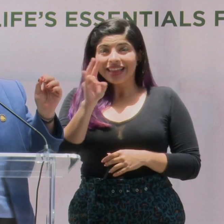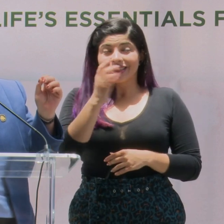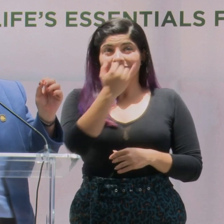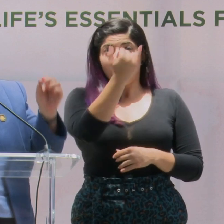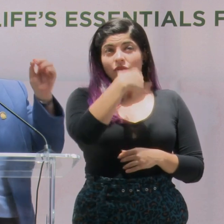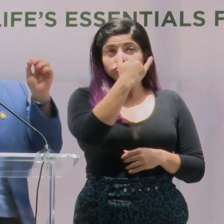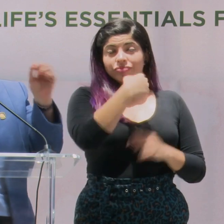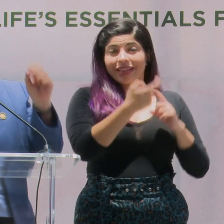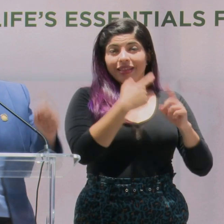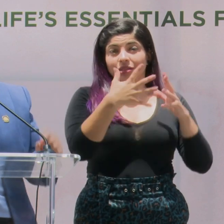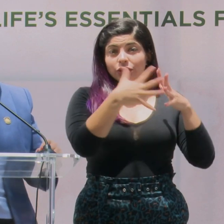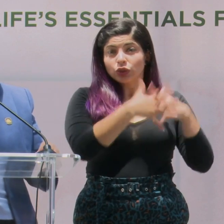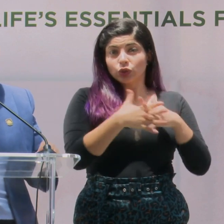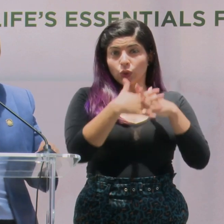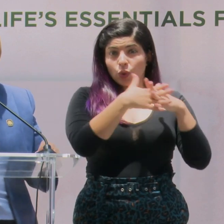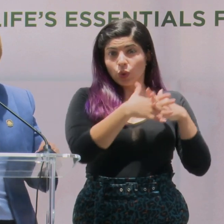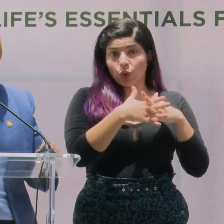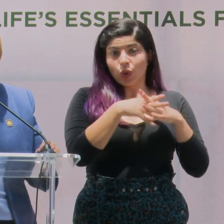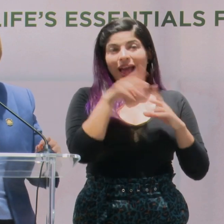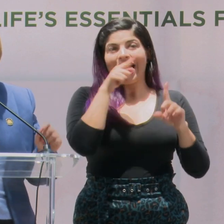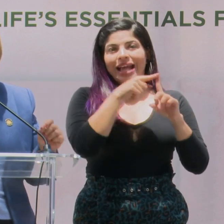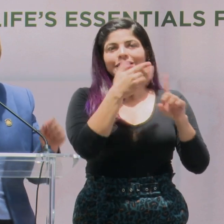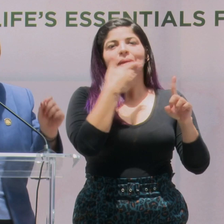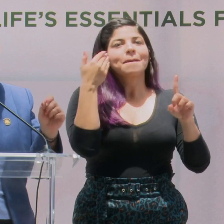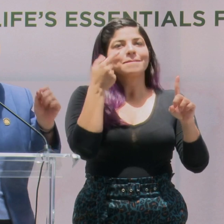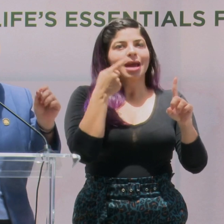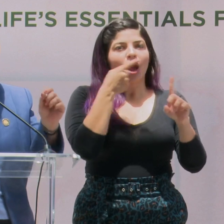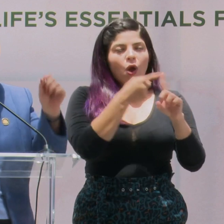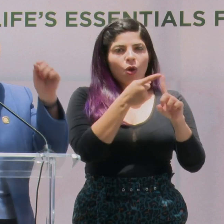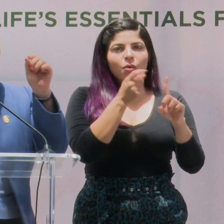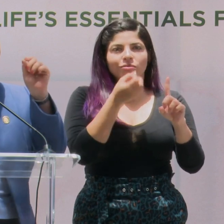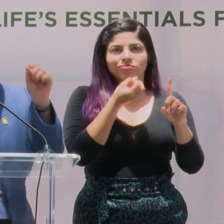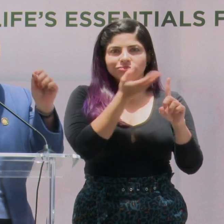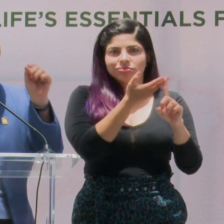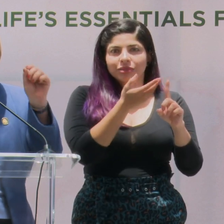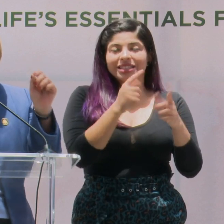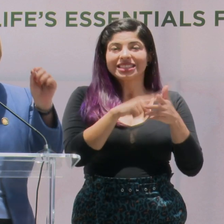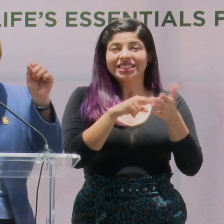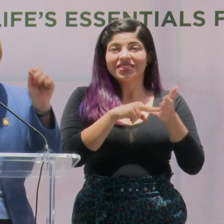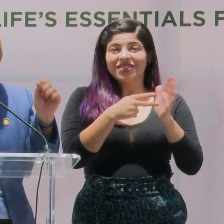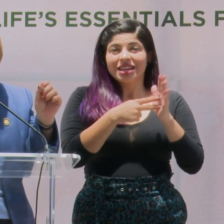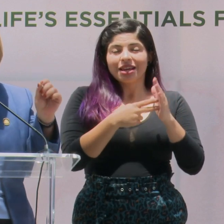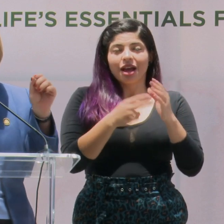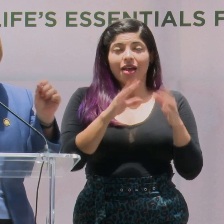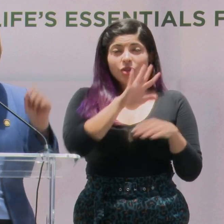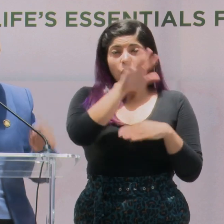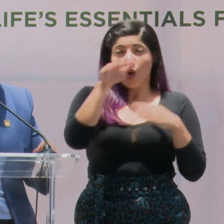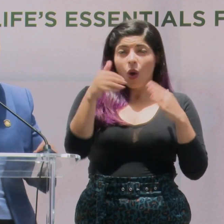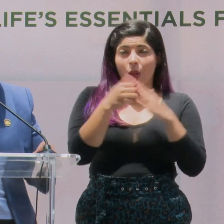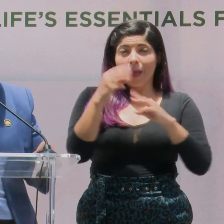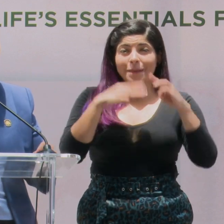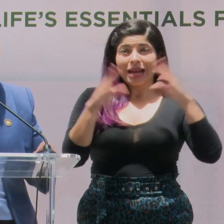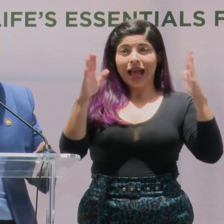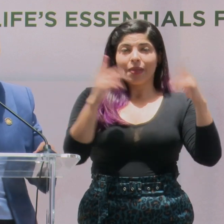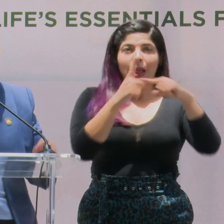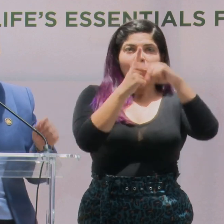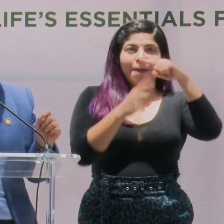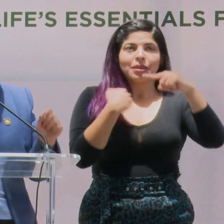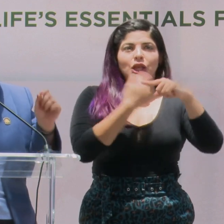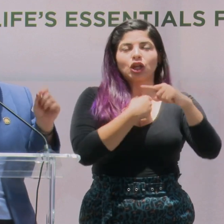de Estados Unidos, esos son los mejores prospectos. O sea, que estamos llegando a la mitad prácticamente de ese mercado.